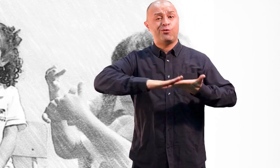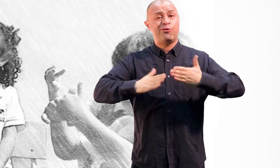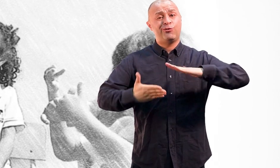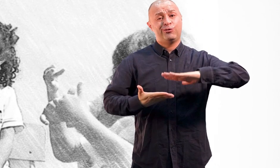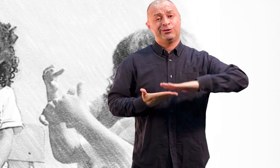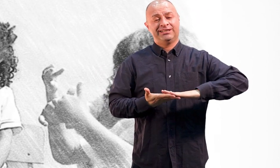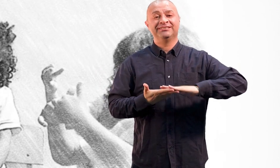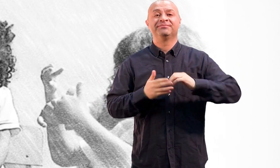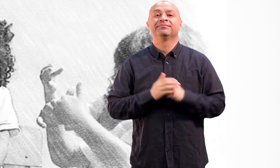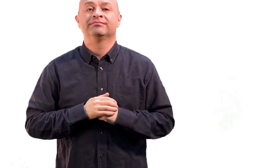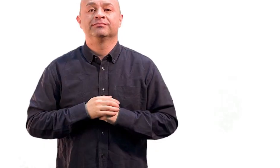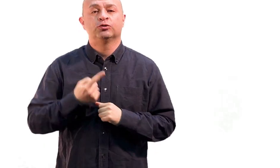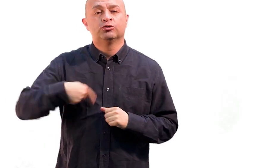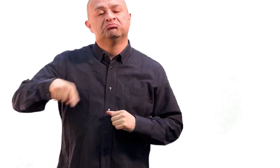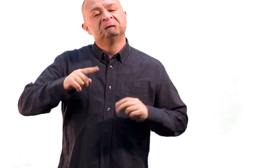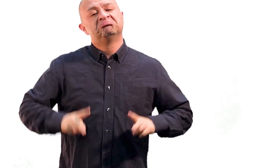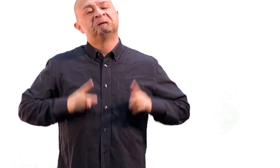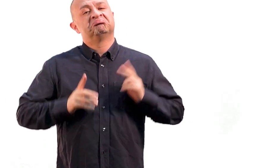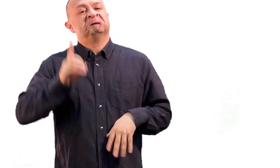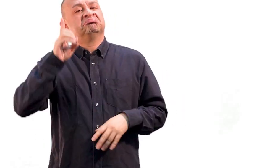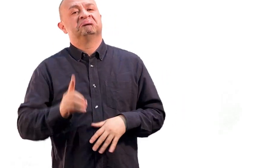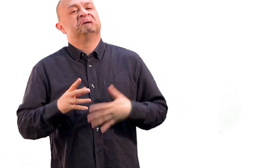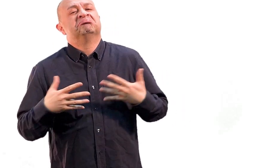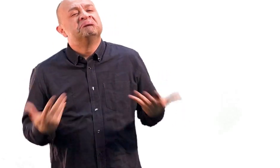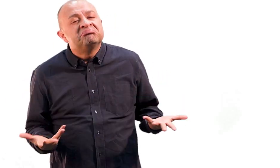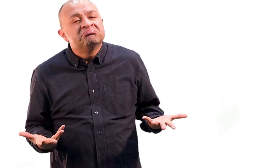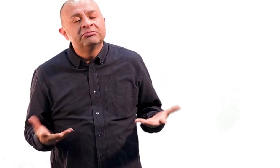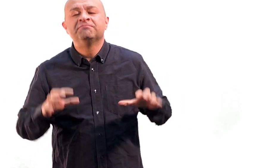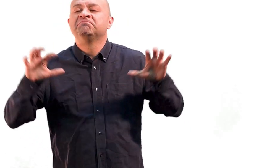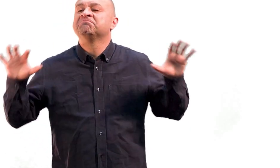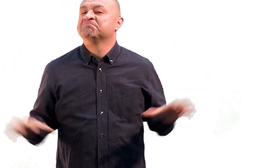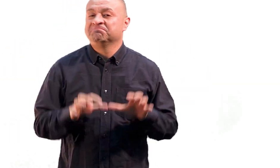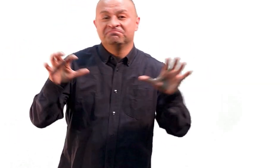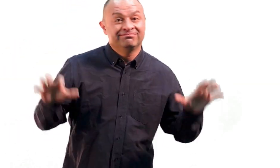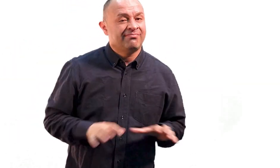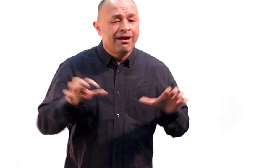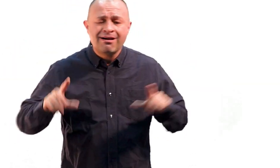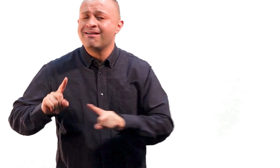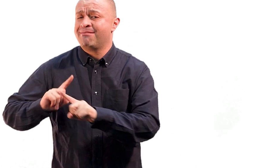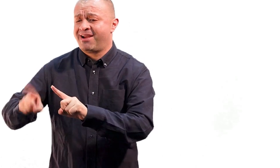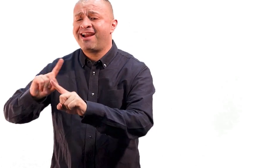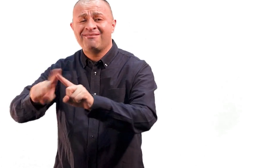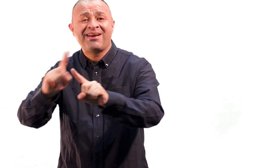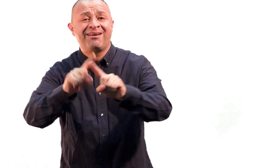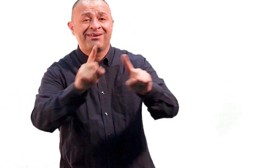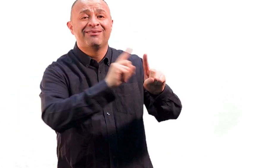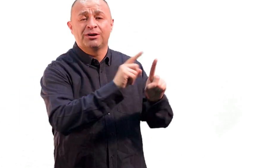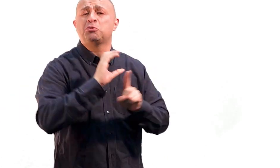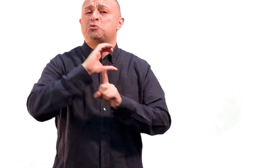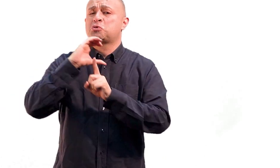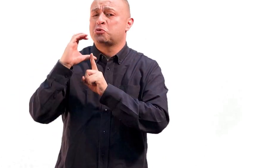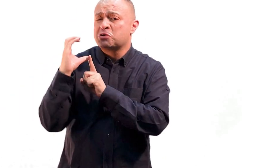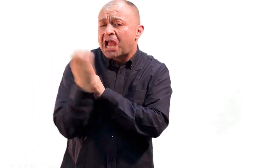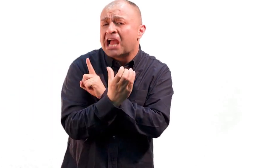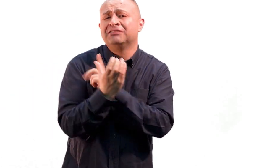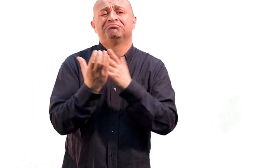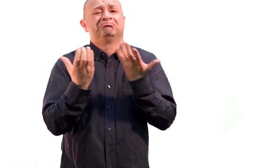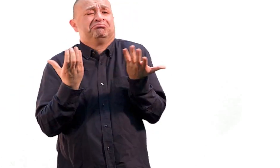Colombia en paz. Es por eso que hemos decidido este año hacer diversas actividades académicas y